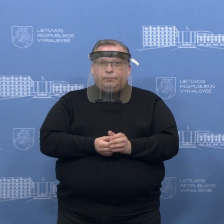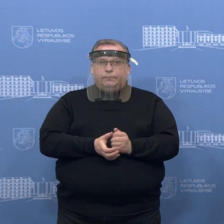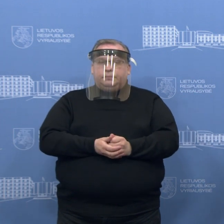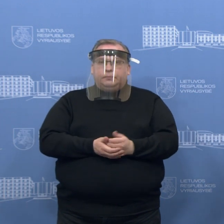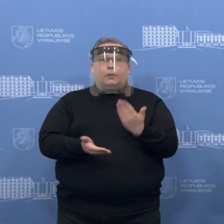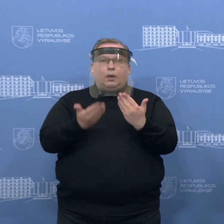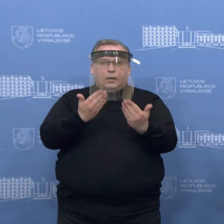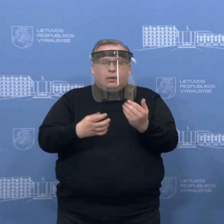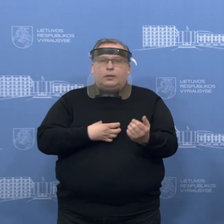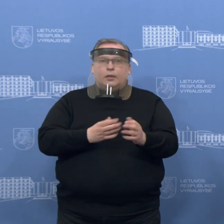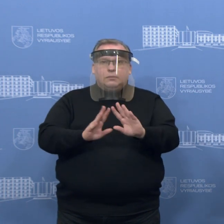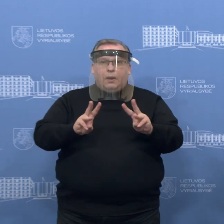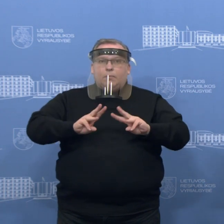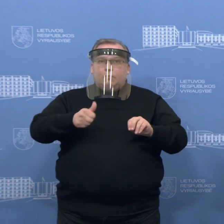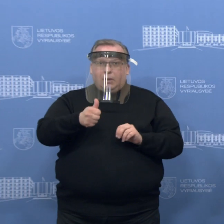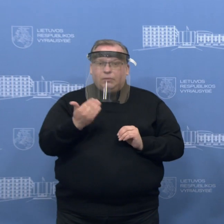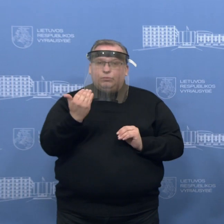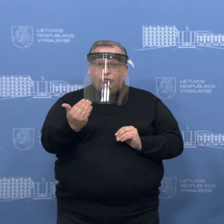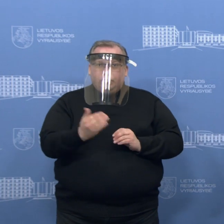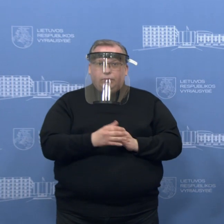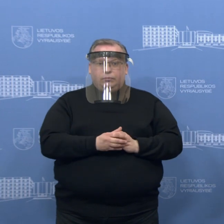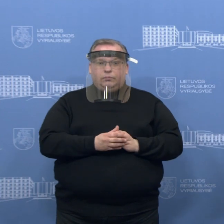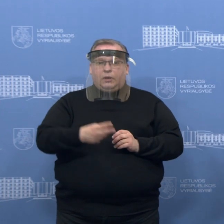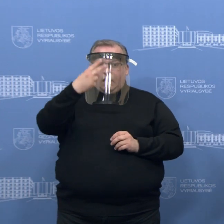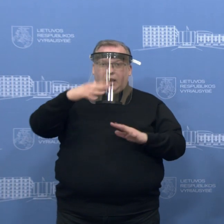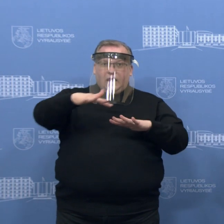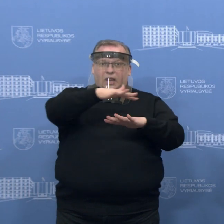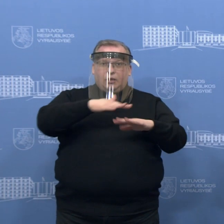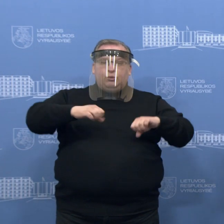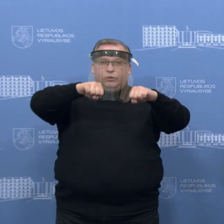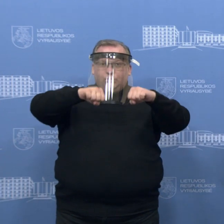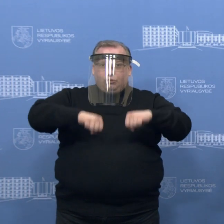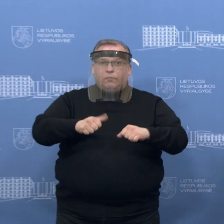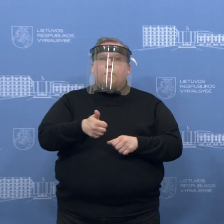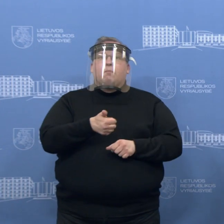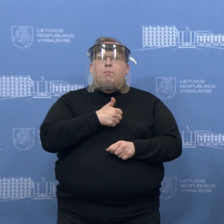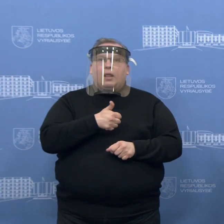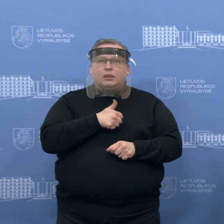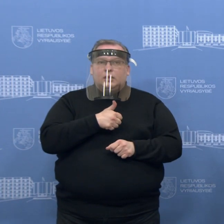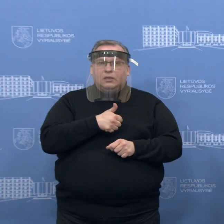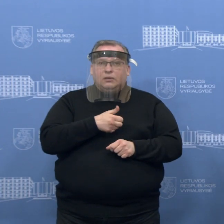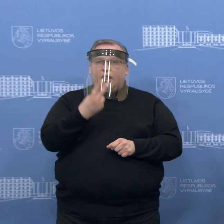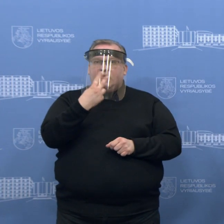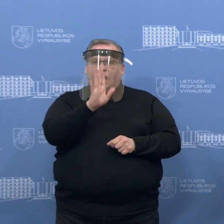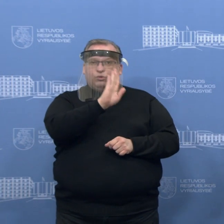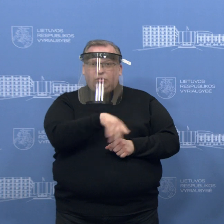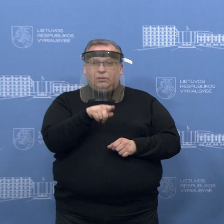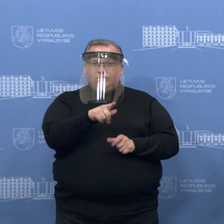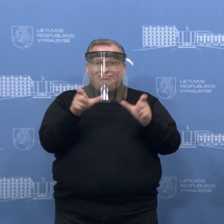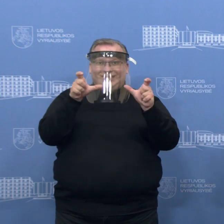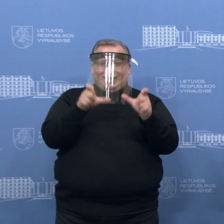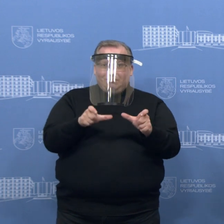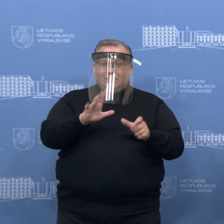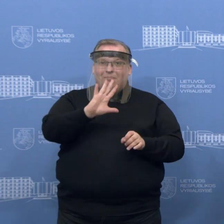Ar nesibaiminate, premierė, kad lietuviai gali pabandyti apeiti tą rybojimą